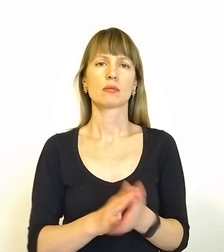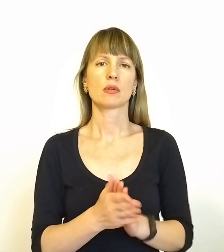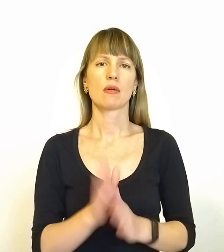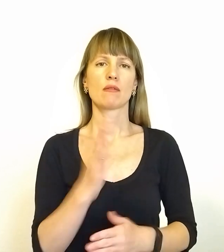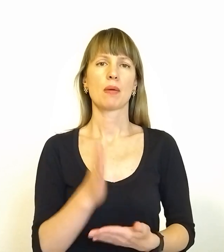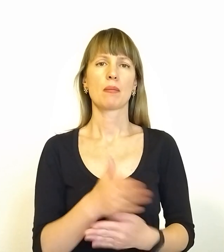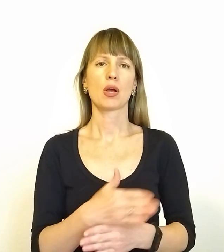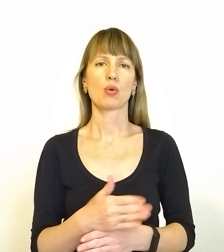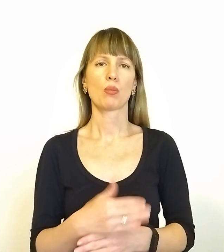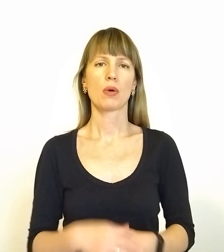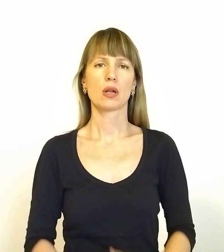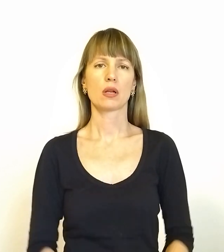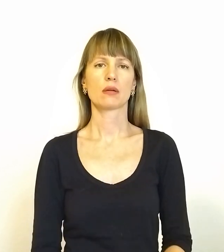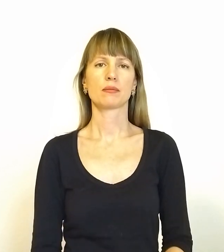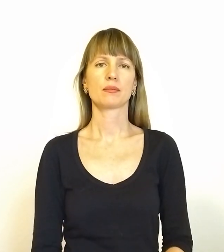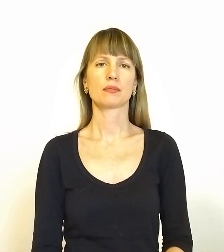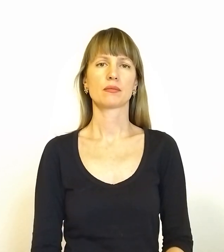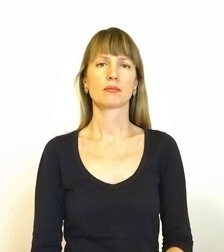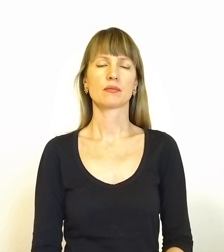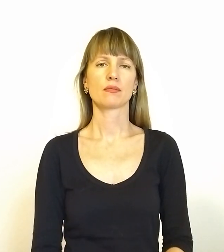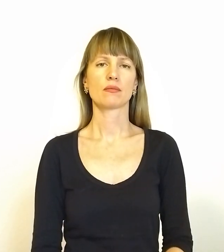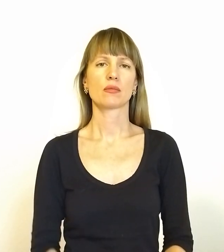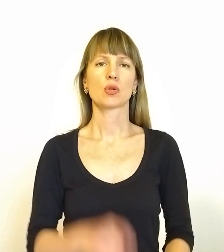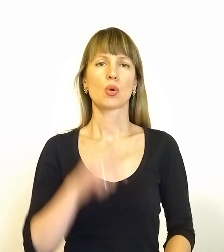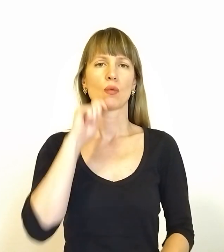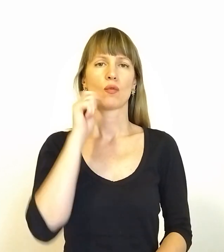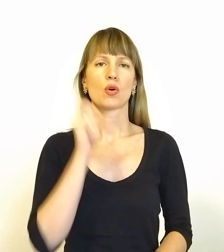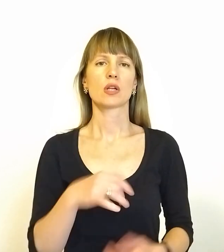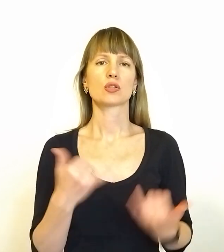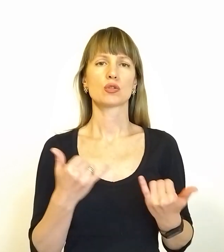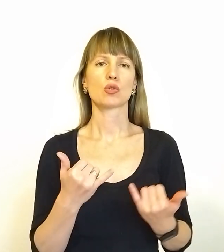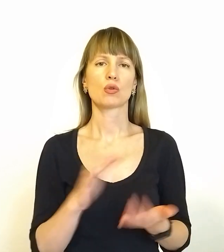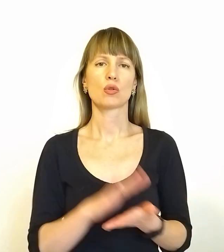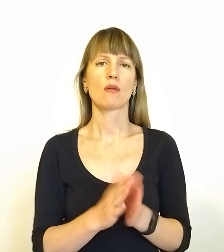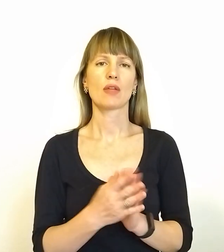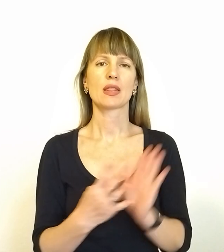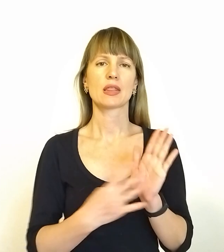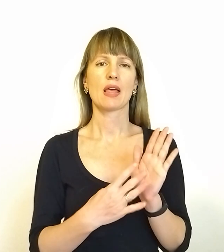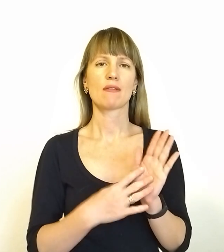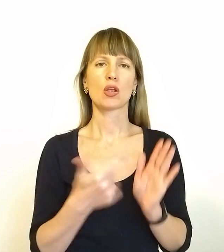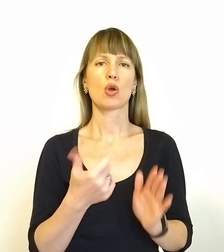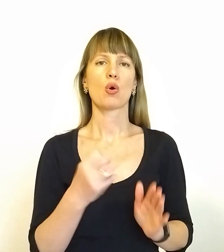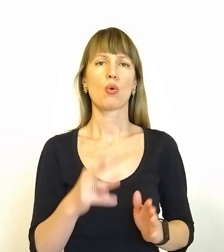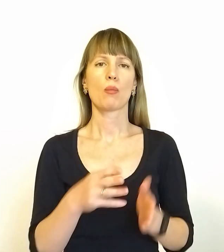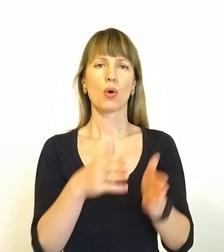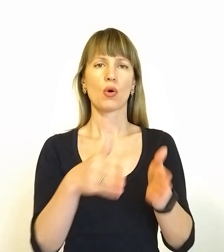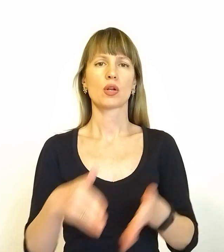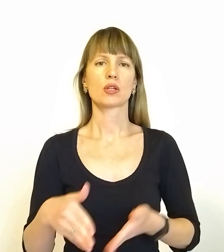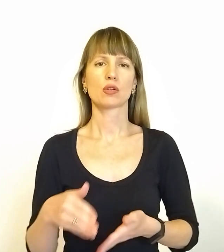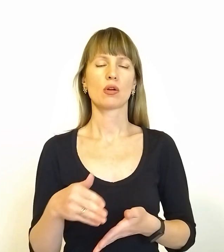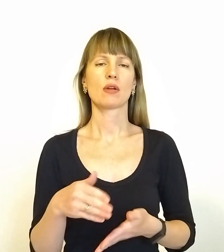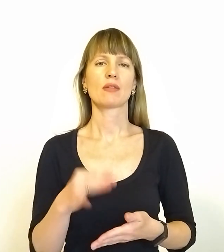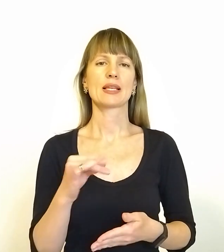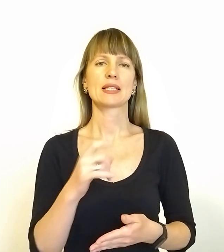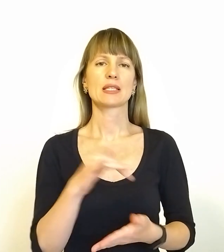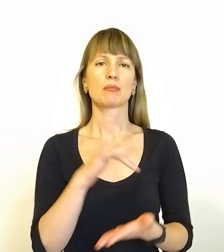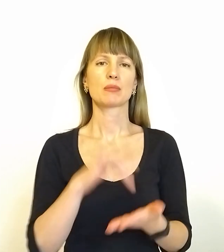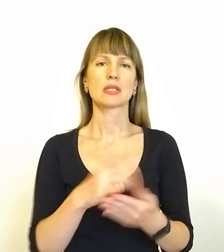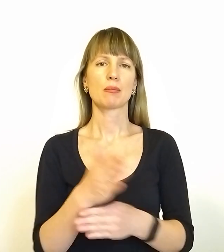Мариуполі. В Україні сьогодні погоджено 9 гуманітарних коридорів, Зокрема, з міста Бердянськ до